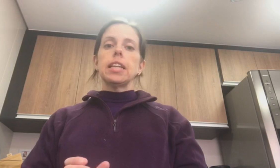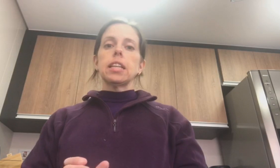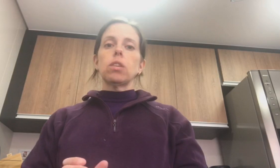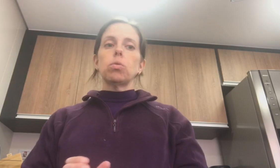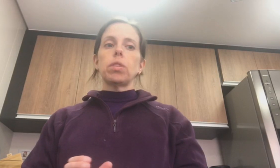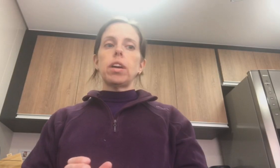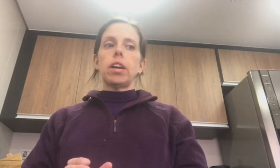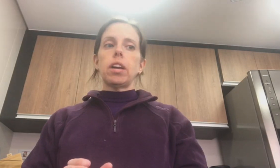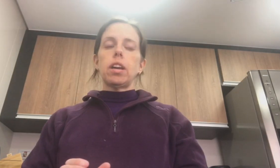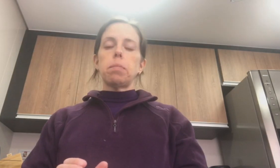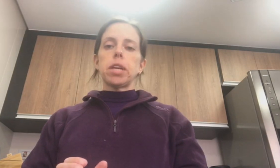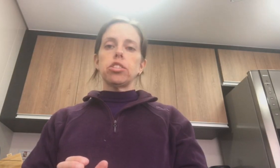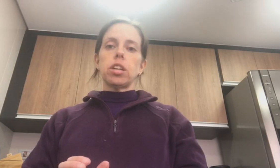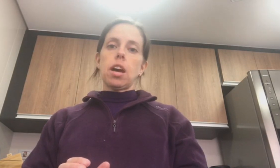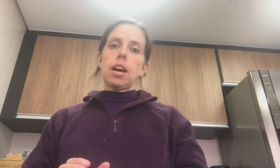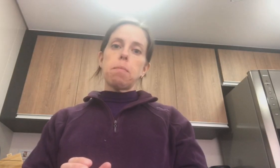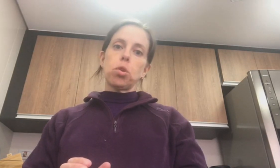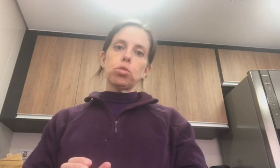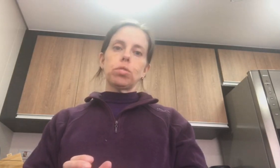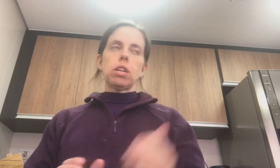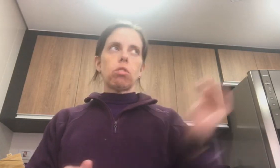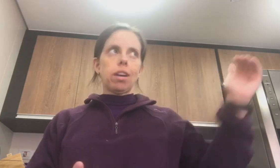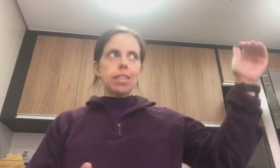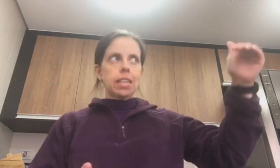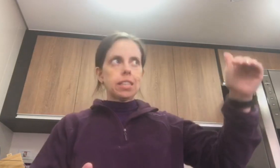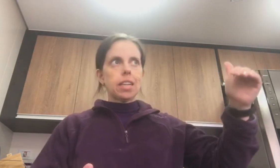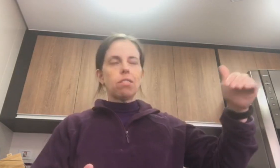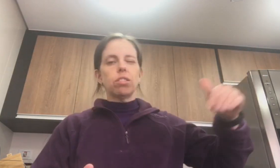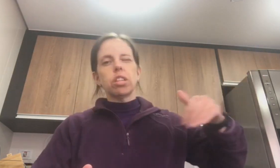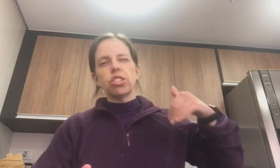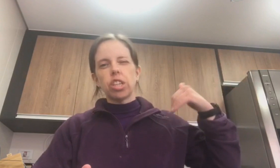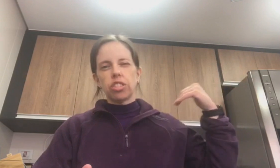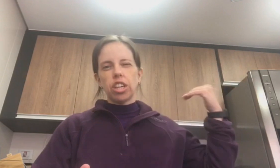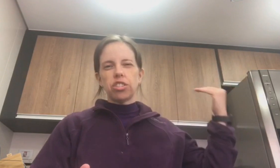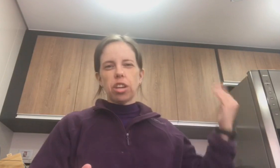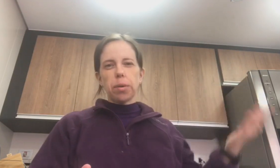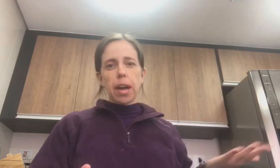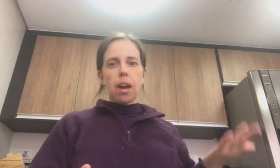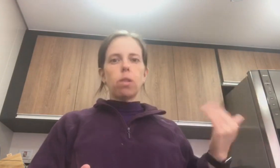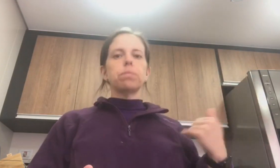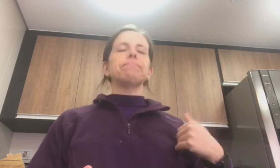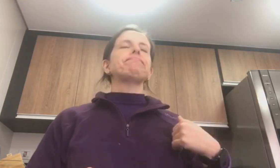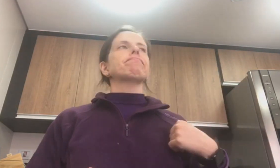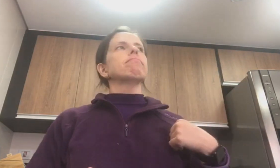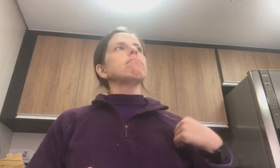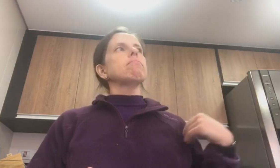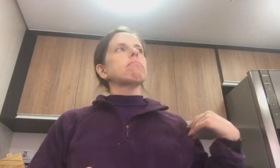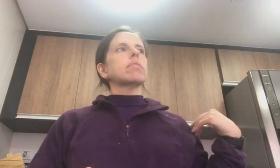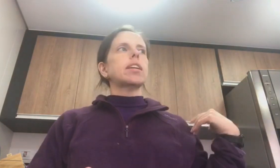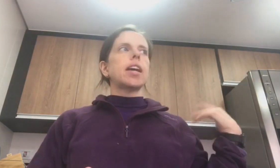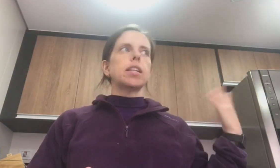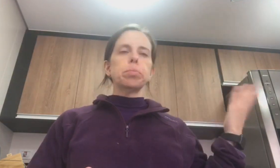Então, é... Pra tirar a moto, ele colocava na lateral. Então, tinha que tirar o carro. E aí...